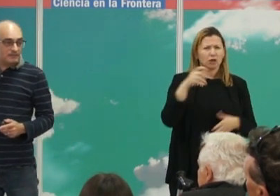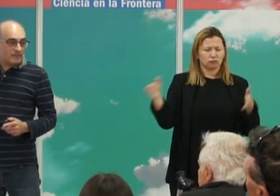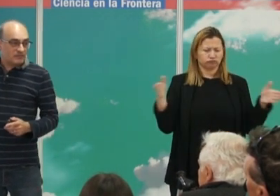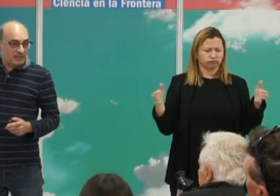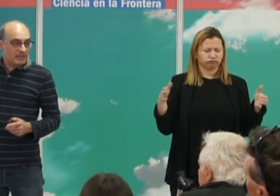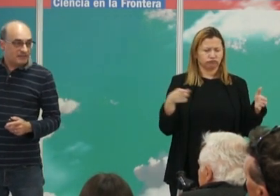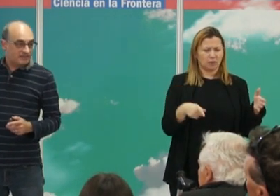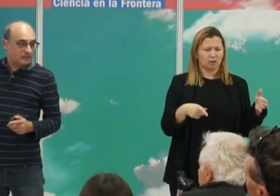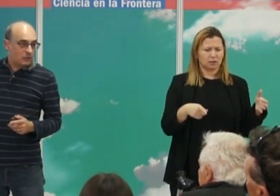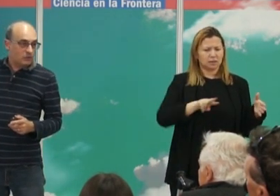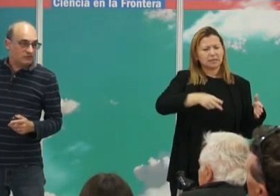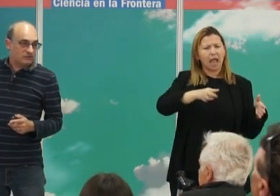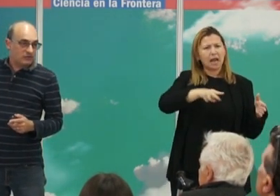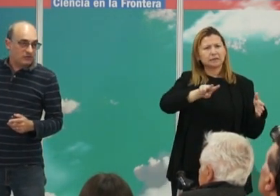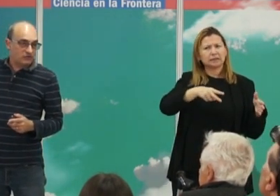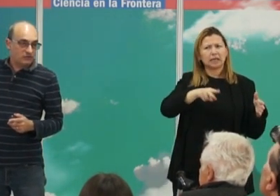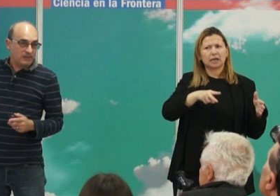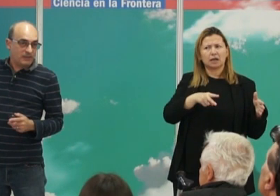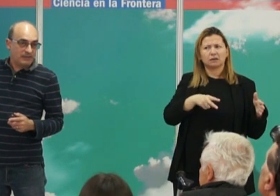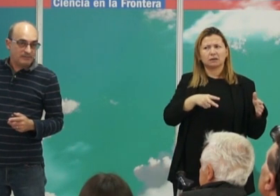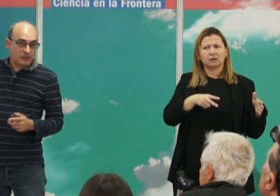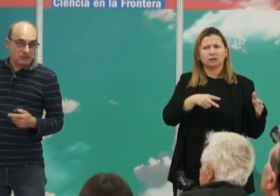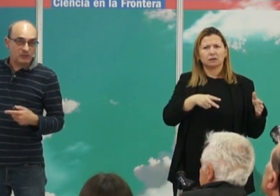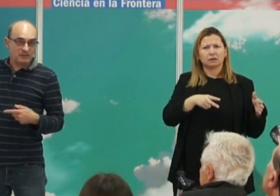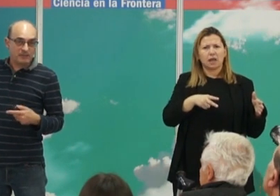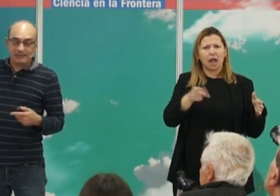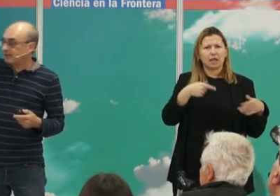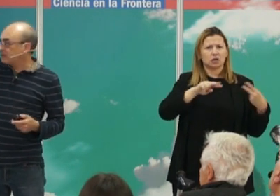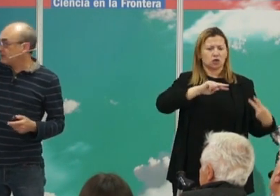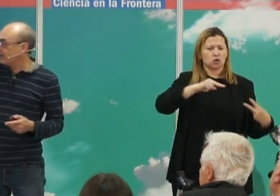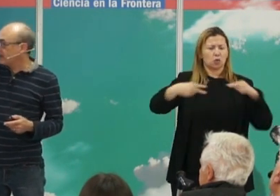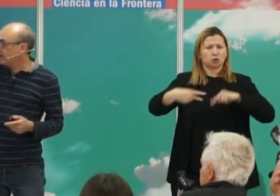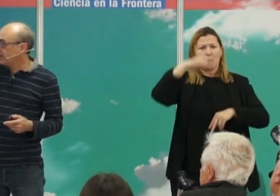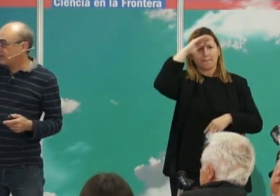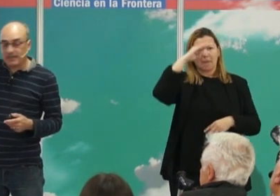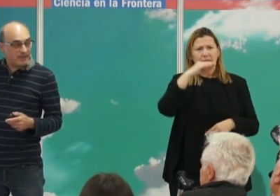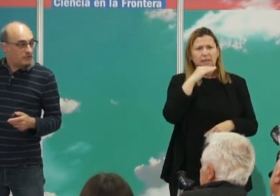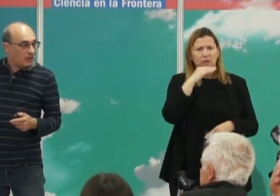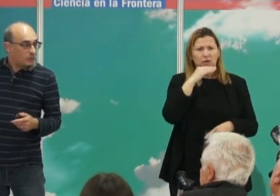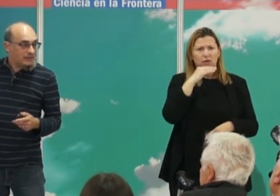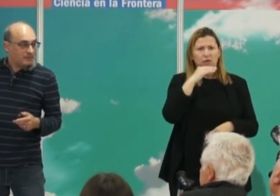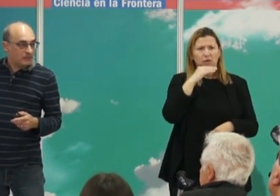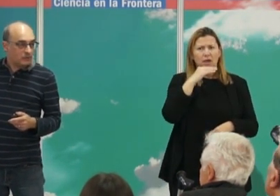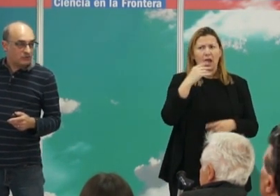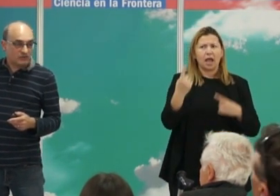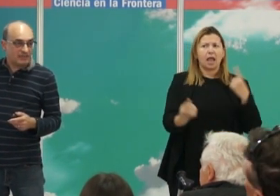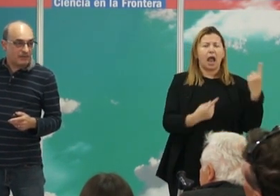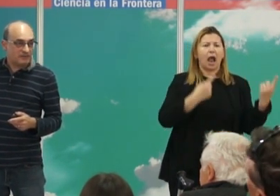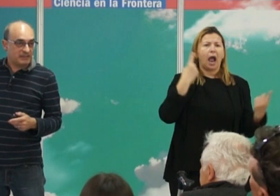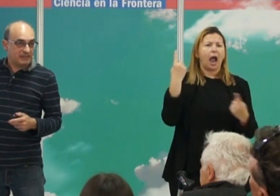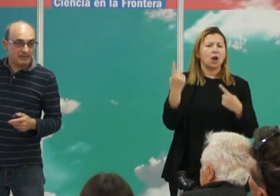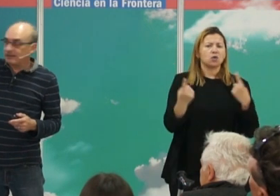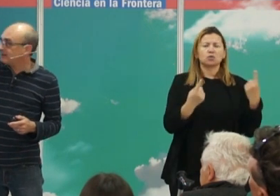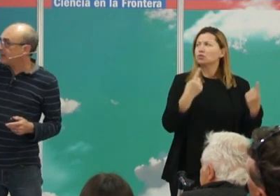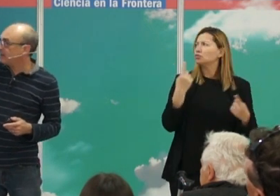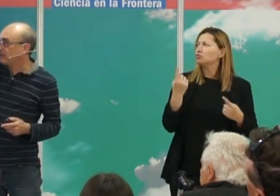alterna, siguen existiendo algunos de estos cromosomas paternos, sigue habiendo algún individuo sin la